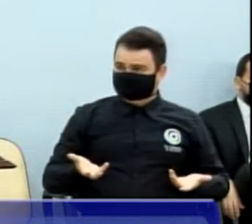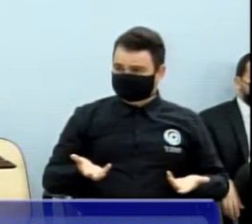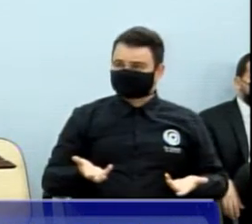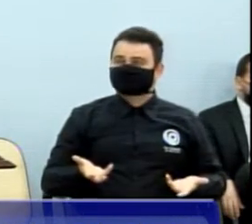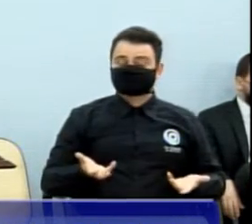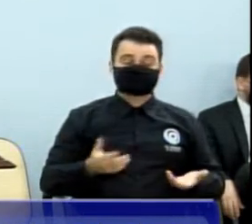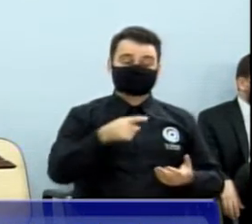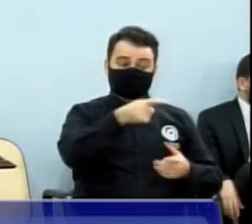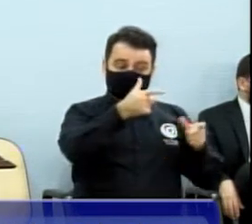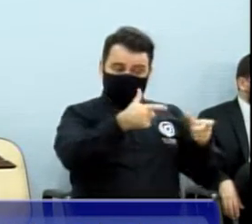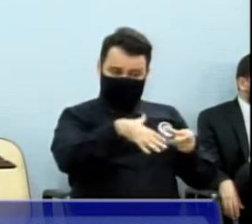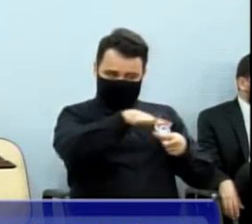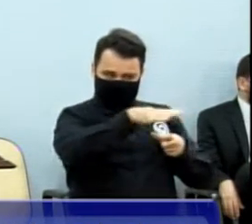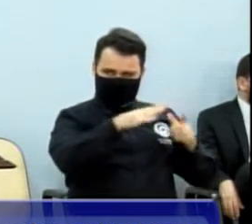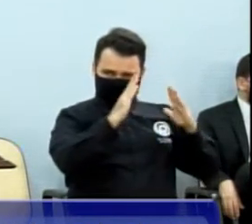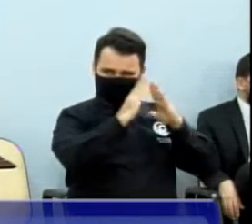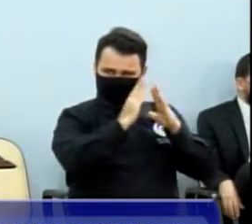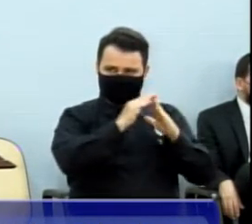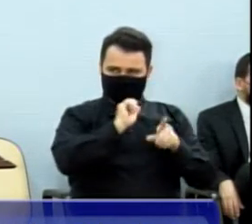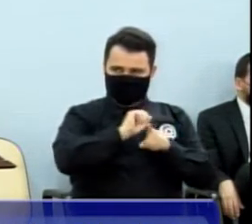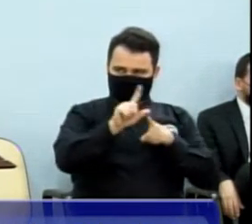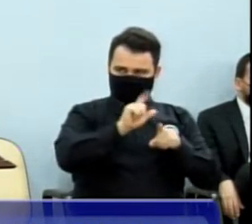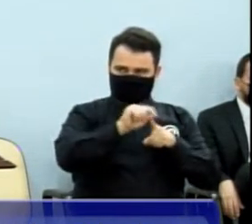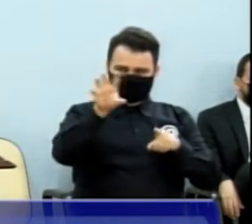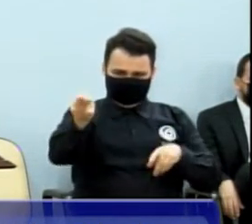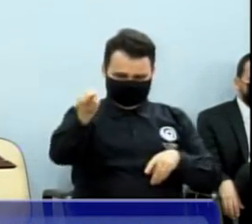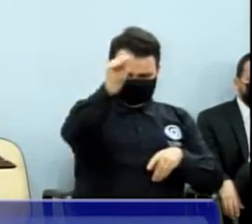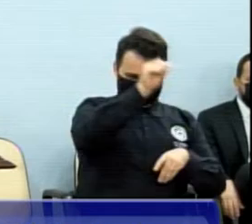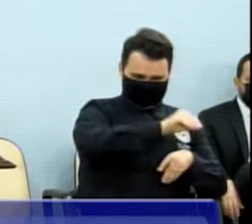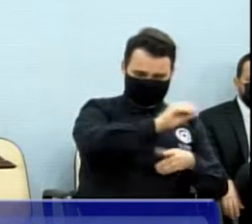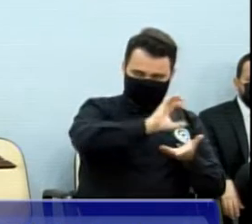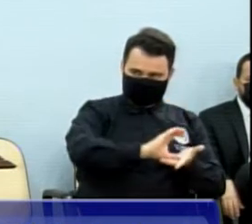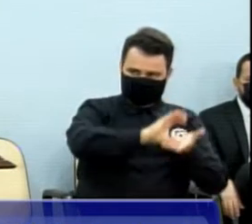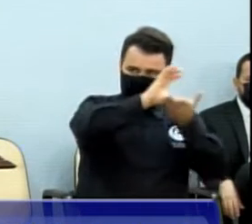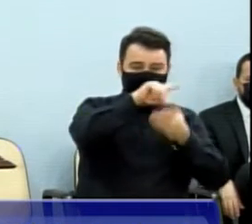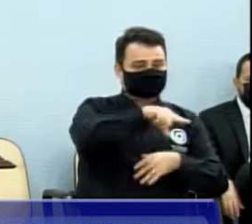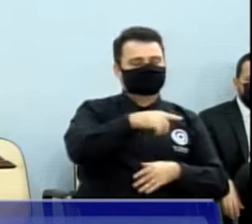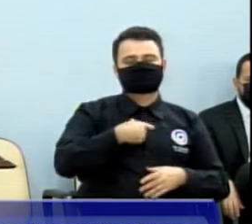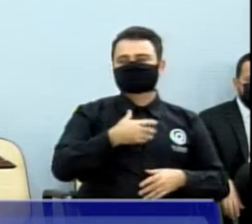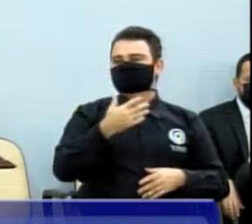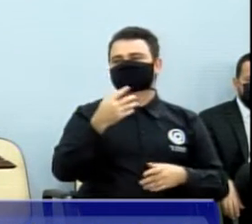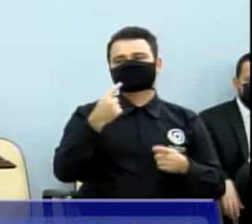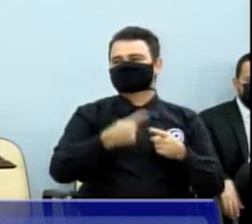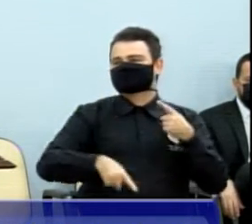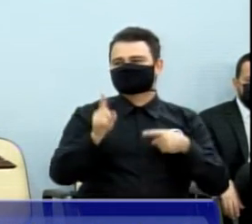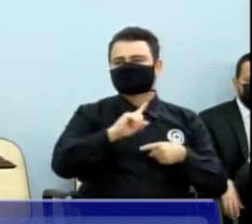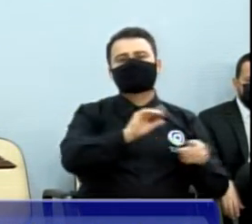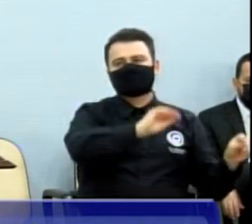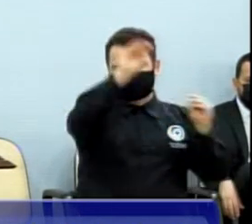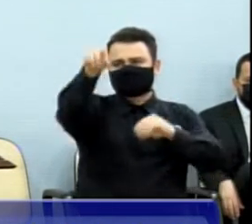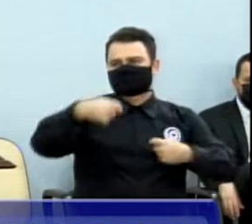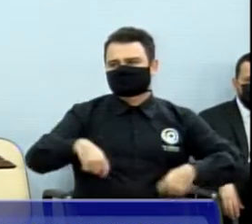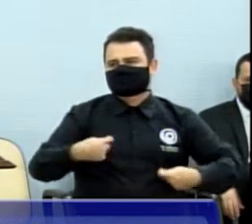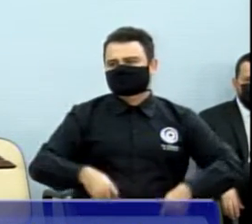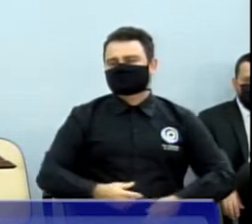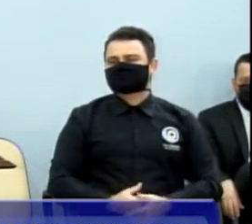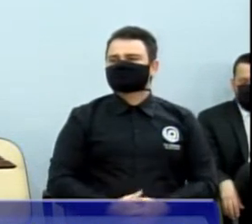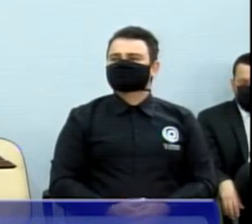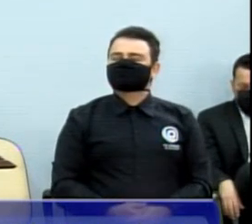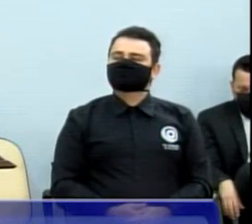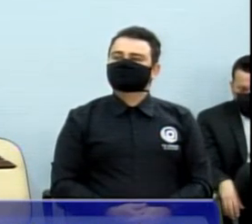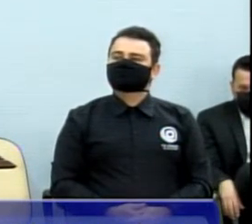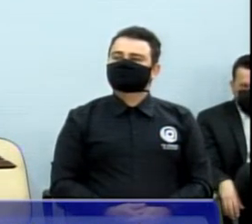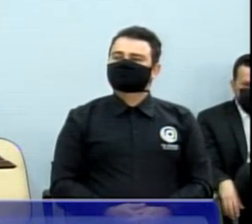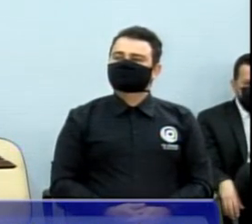arrumado ali, essa casa, tem que mudar realmente, de fato, vereador Odélio. Vereadora Karina, muito importante essa